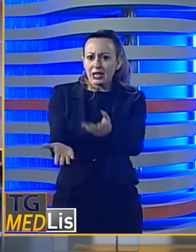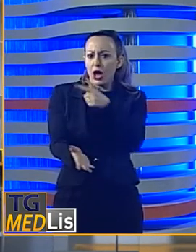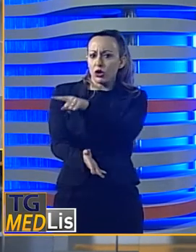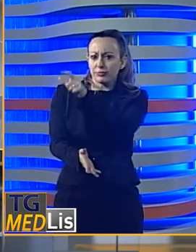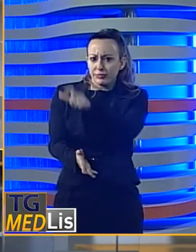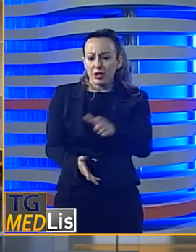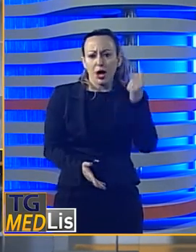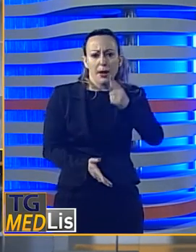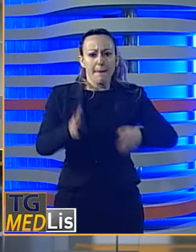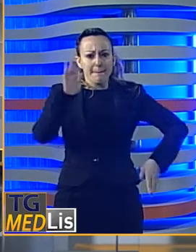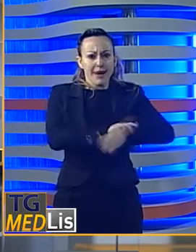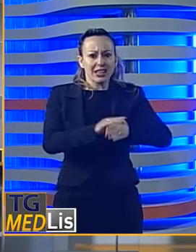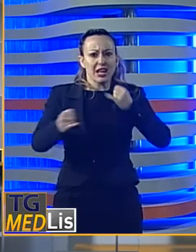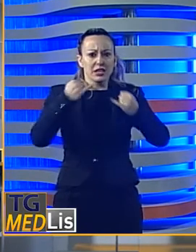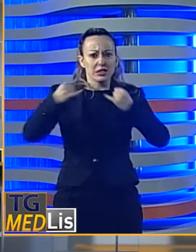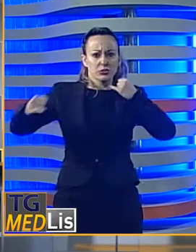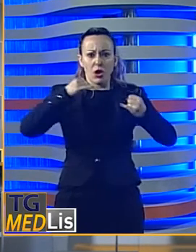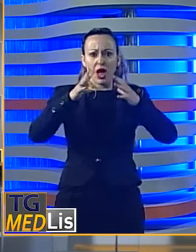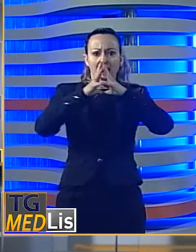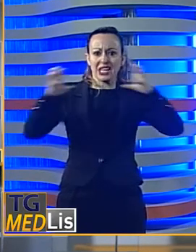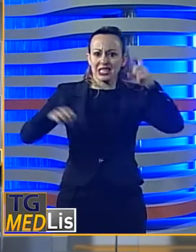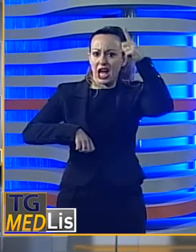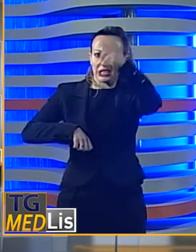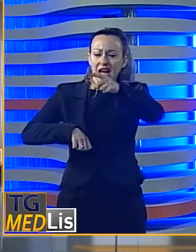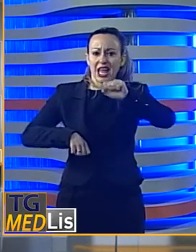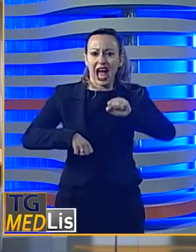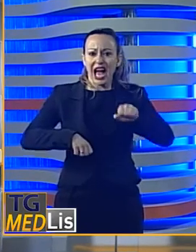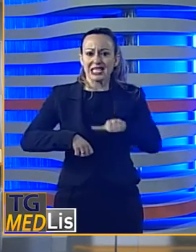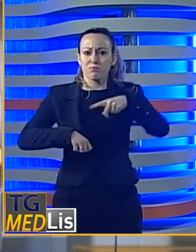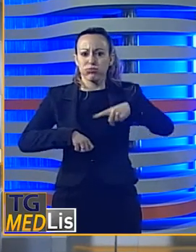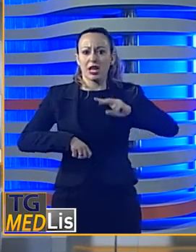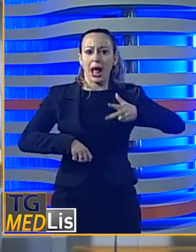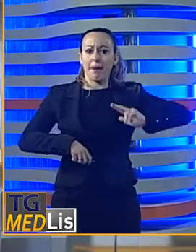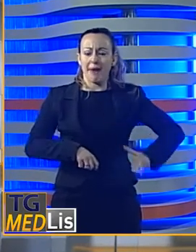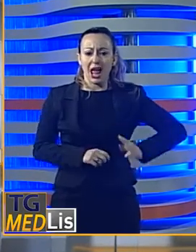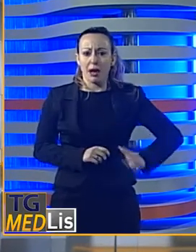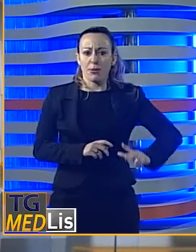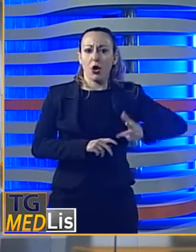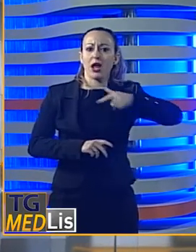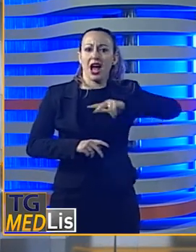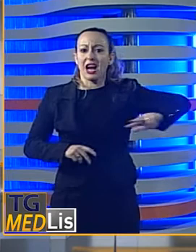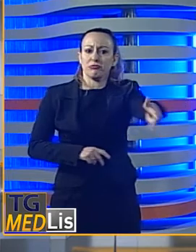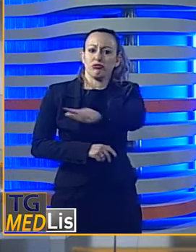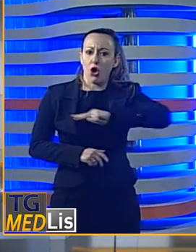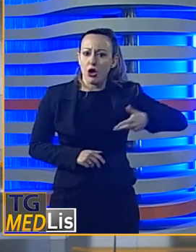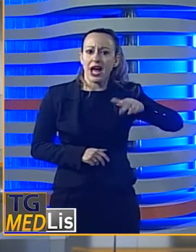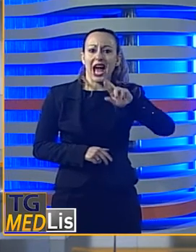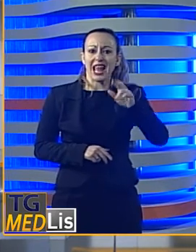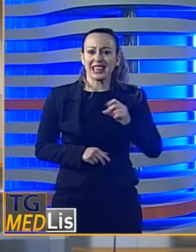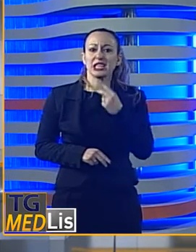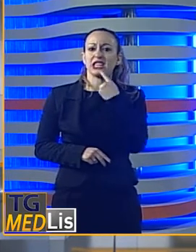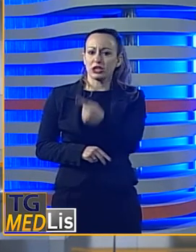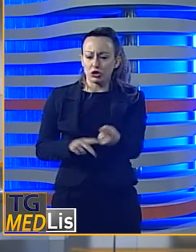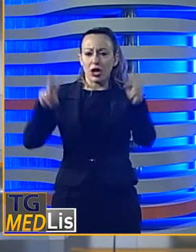Solidarietà e condanna da parte della direzione aziendale dell'ASPE di Palermo, l'assessore regionale razza e dice